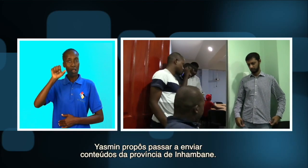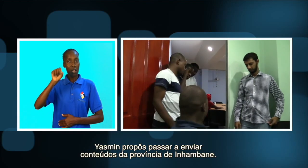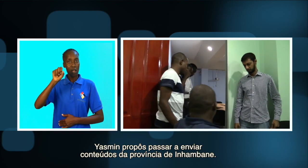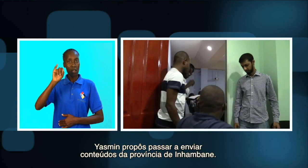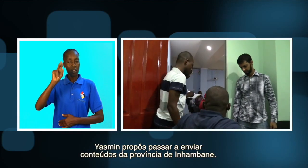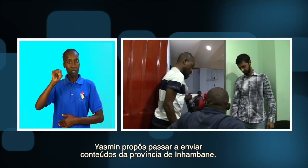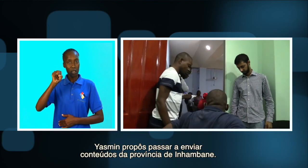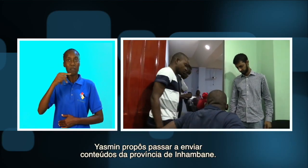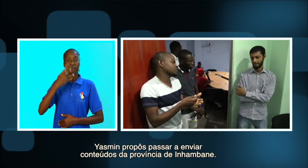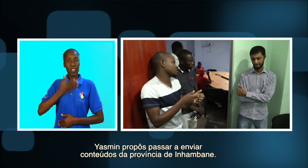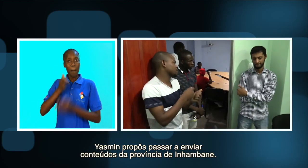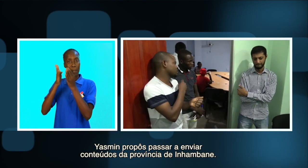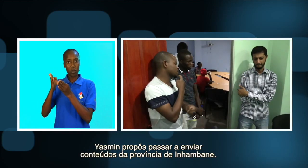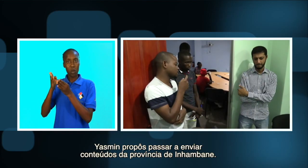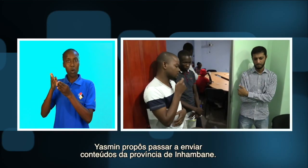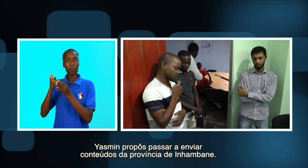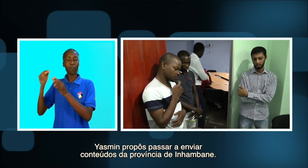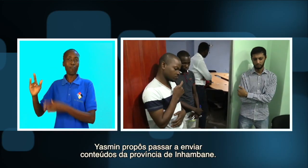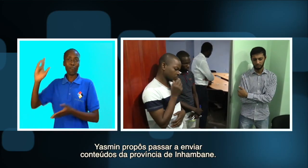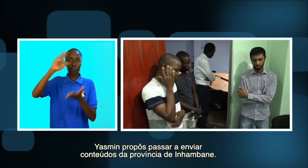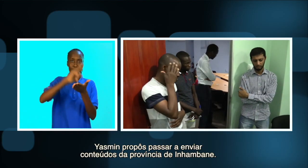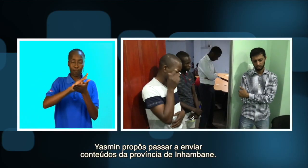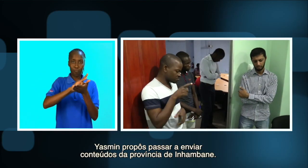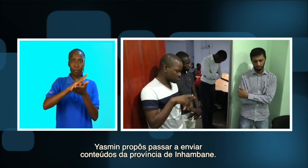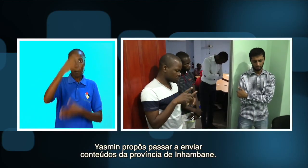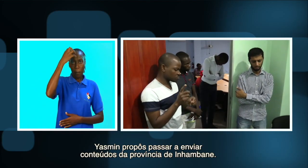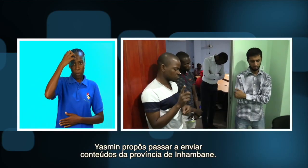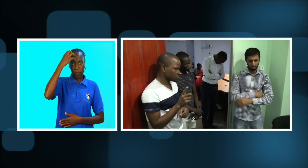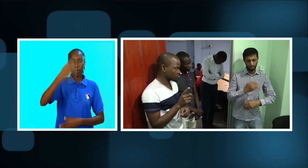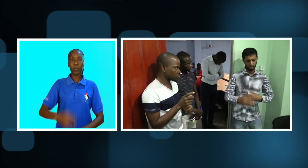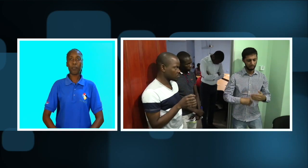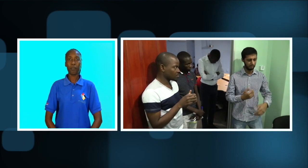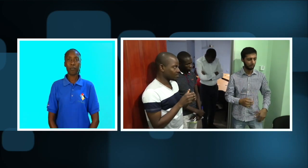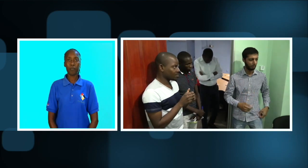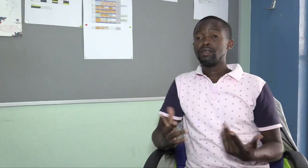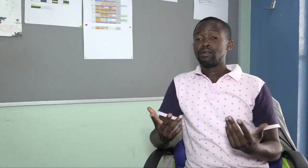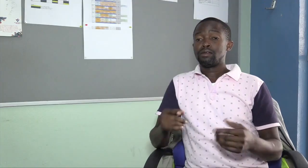Iassino propôs passar a enviar conteúdos da província de Iambano.